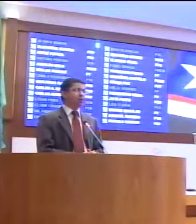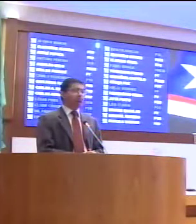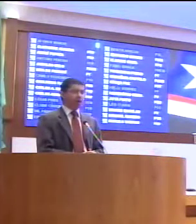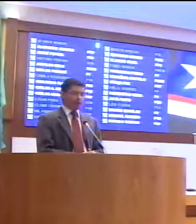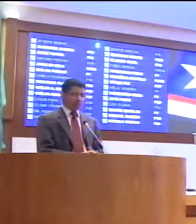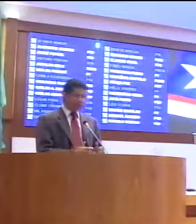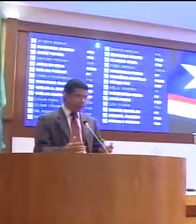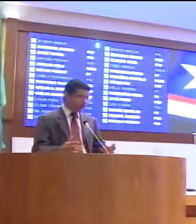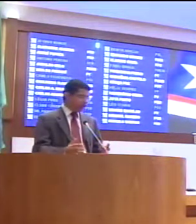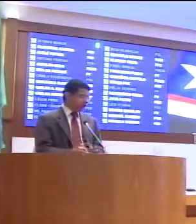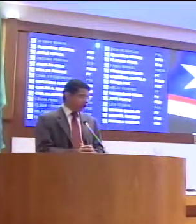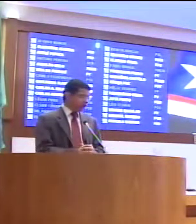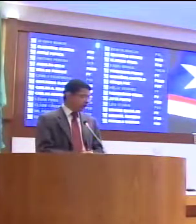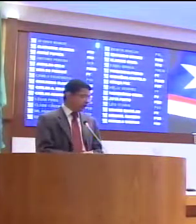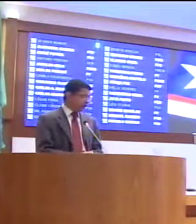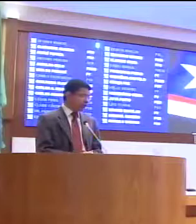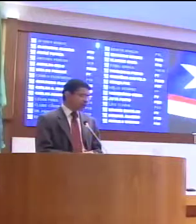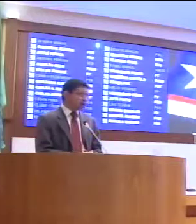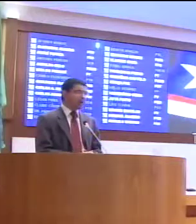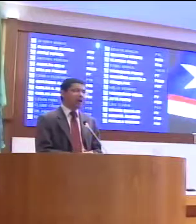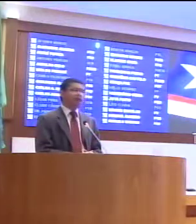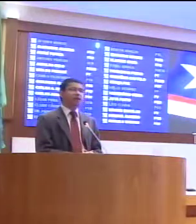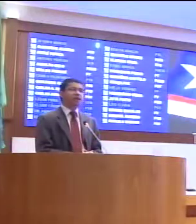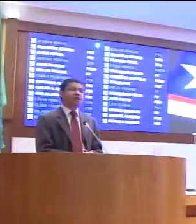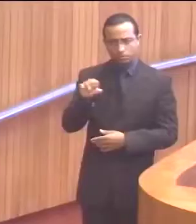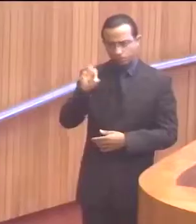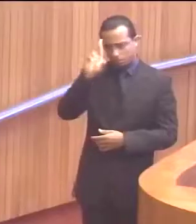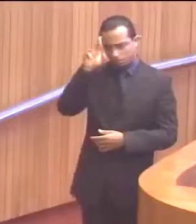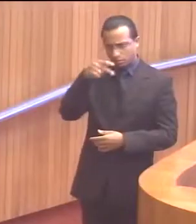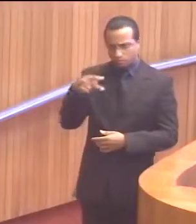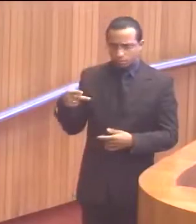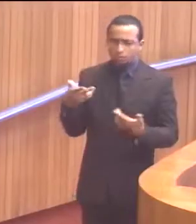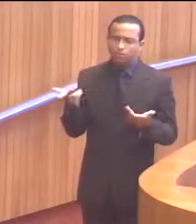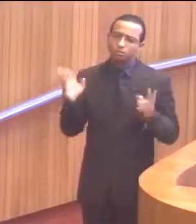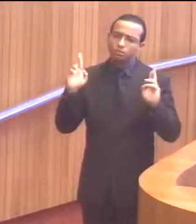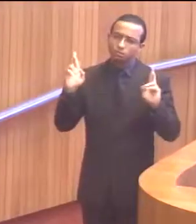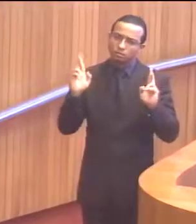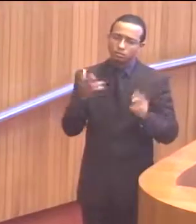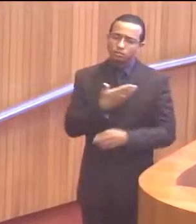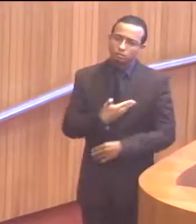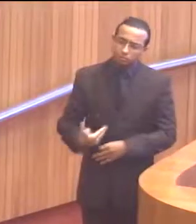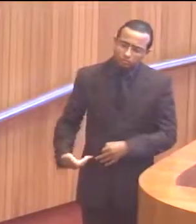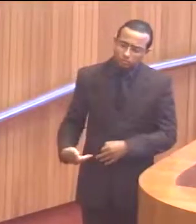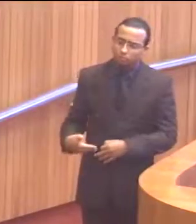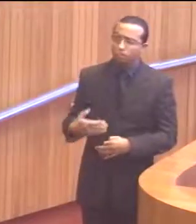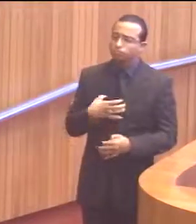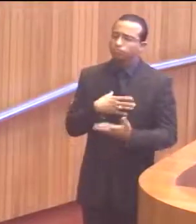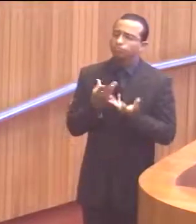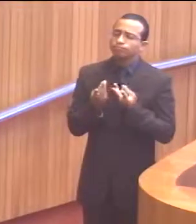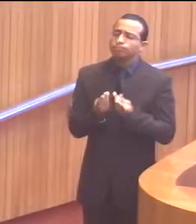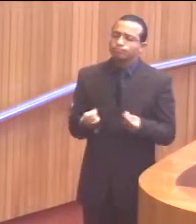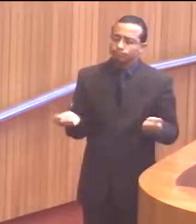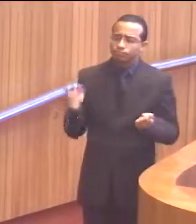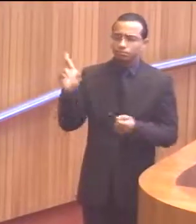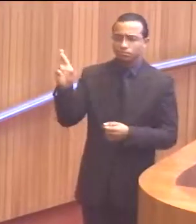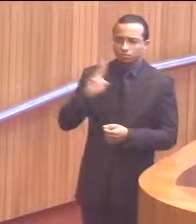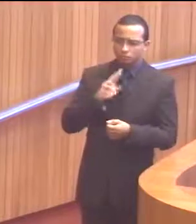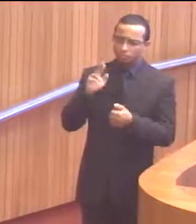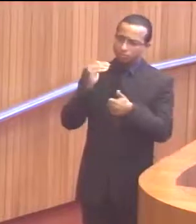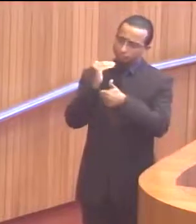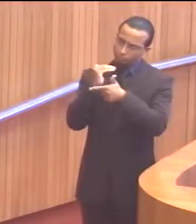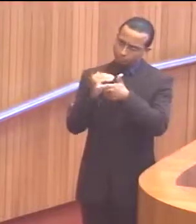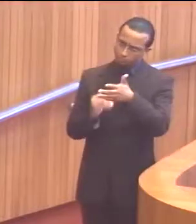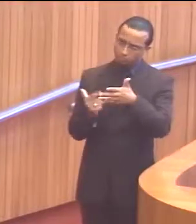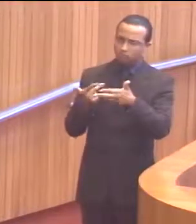aqui no Estado do Maranhão. Então, seriam essas minhas palavras. Eu espero que o governo se sensibilize e responda às